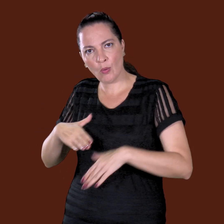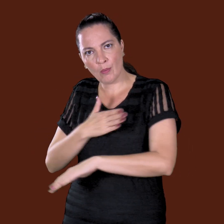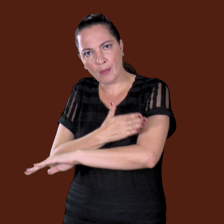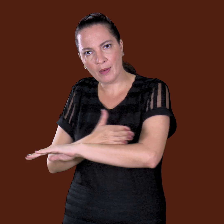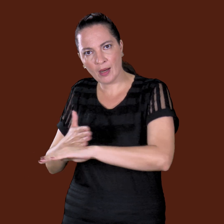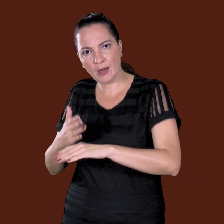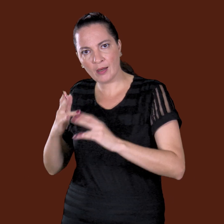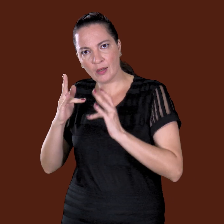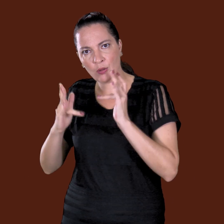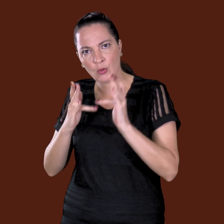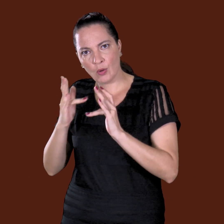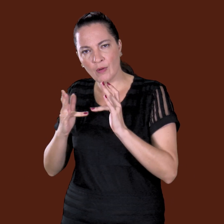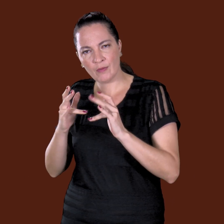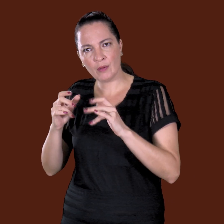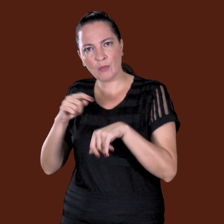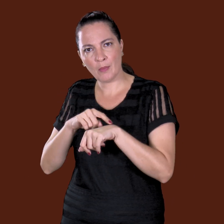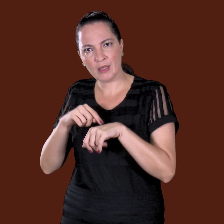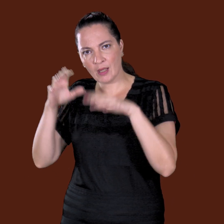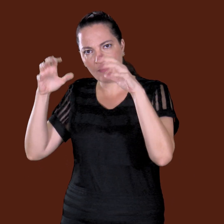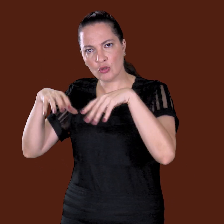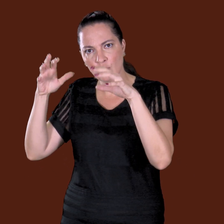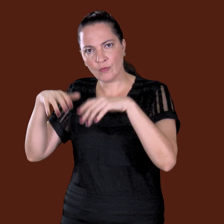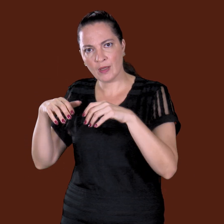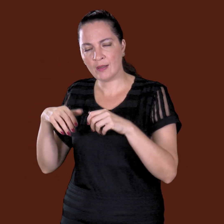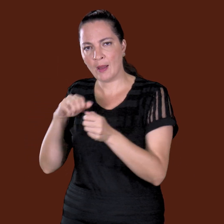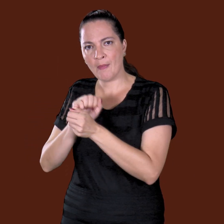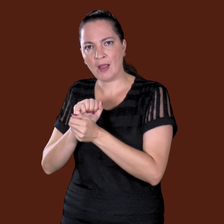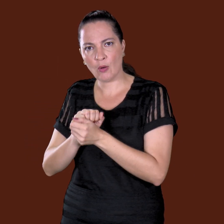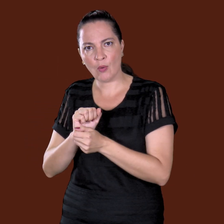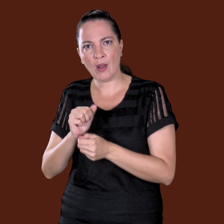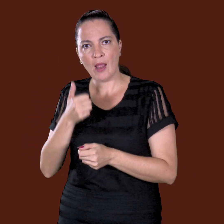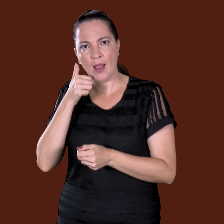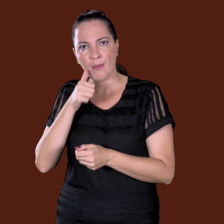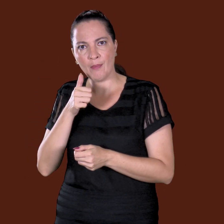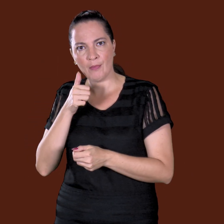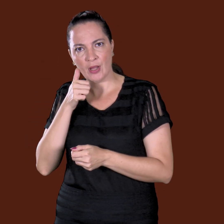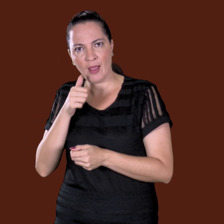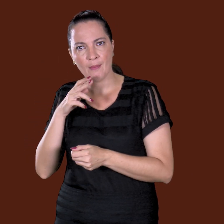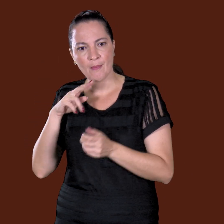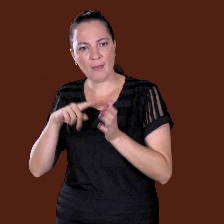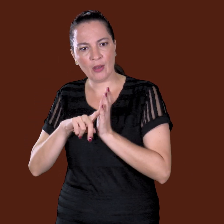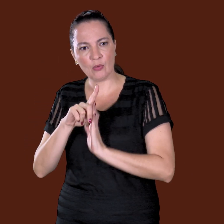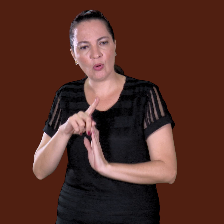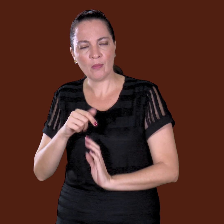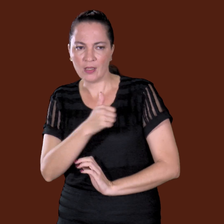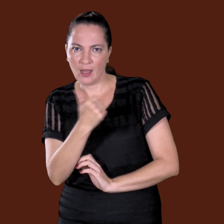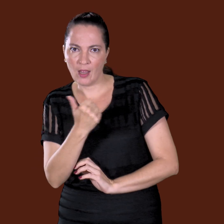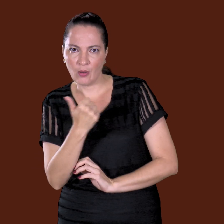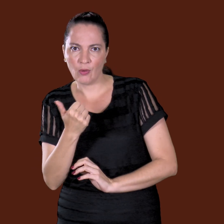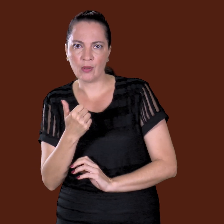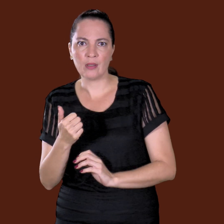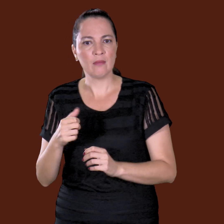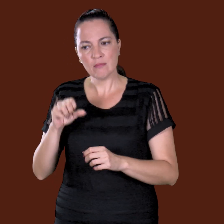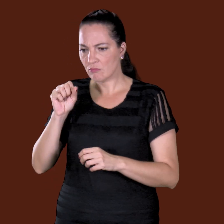chovendo, aí eles parou. Ela, você me dá uma carona? Entra aqui, não, eu vou aqui fora mesmo. Não, mas entra aqui, não.